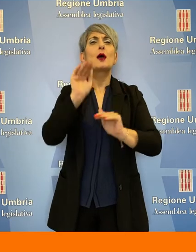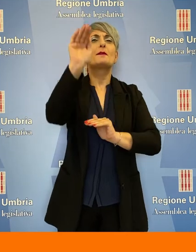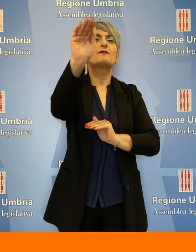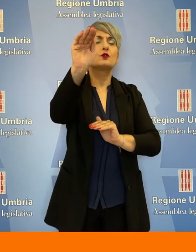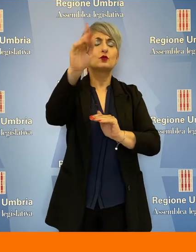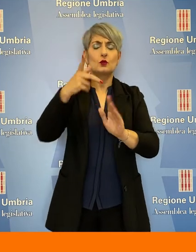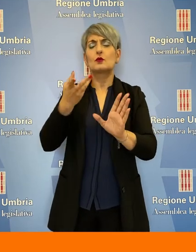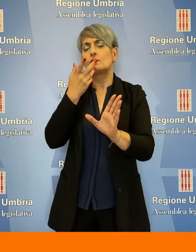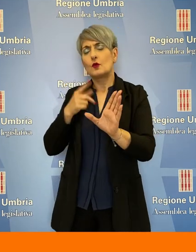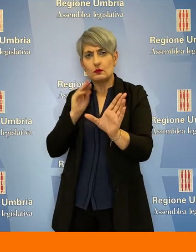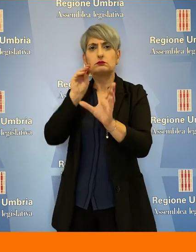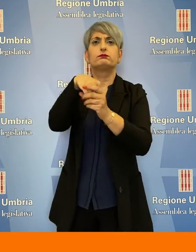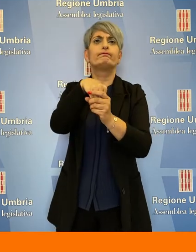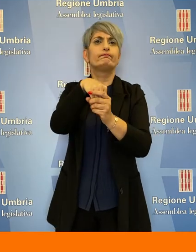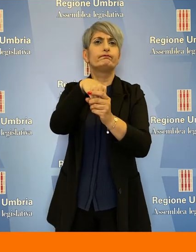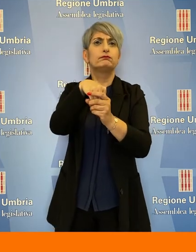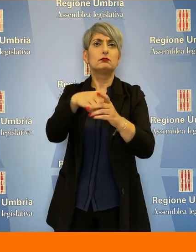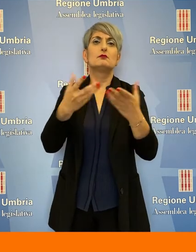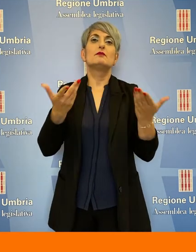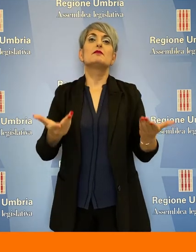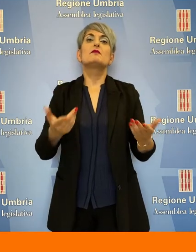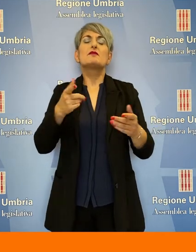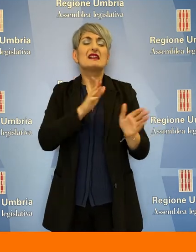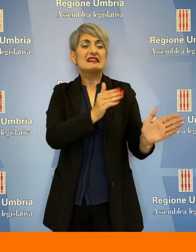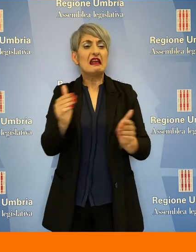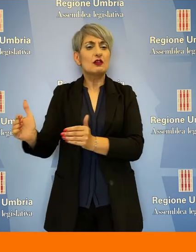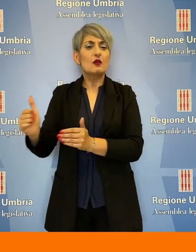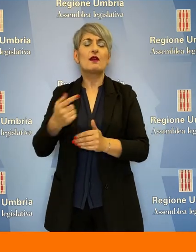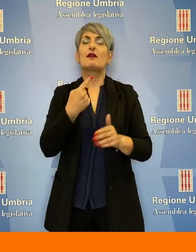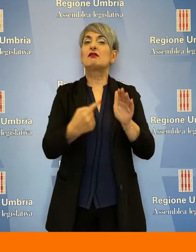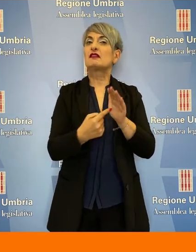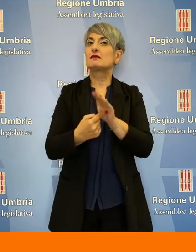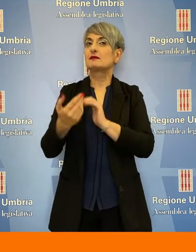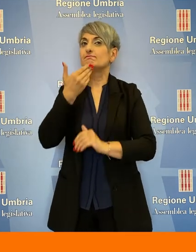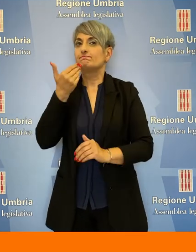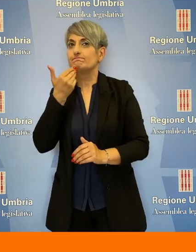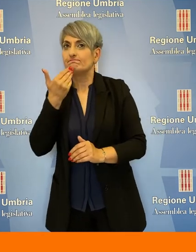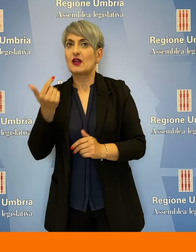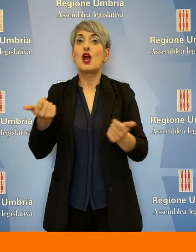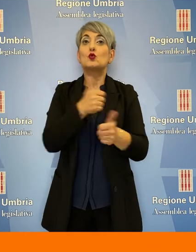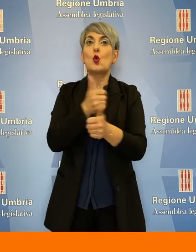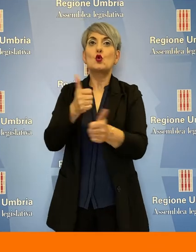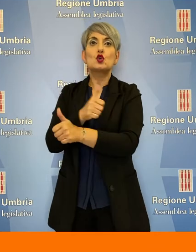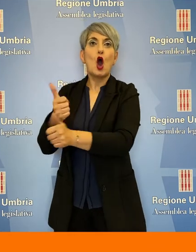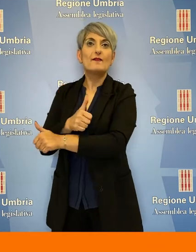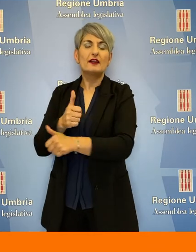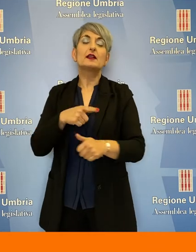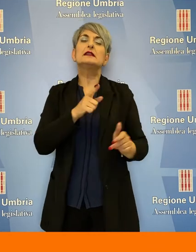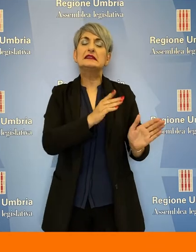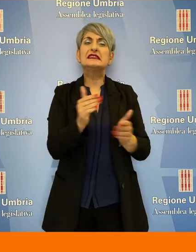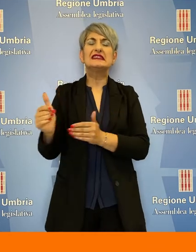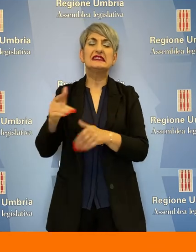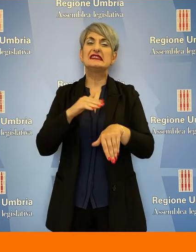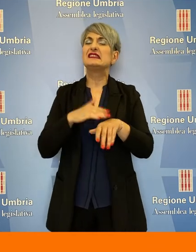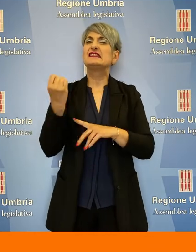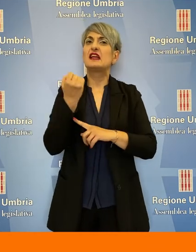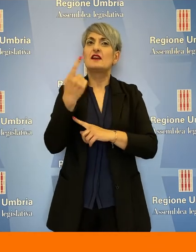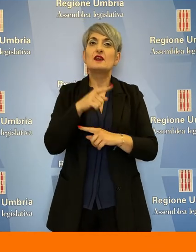definizione delle azioni future. In molti settori vi è carenza di personale. Il turnover esporrà diversi servizi al